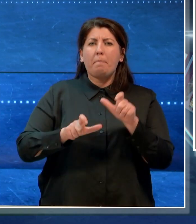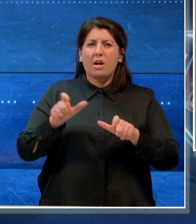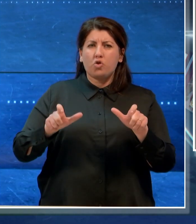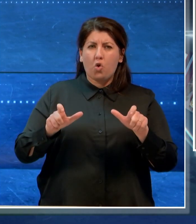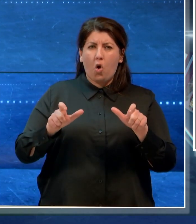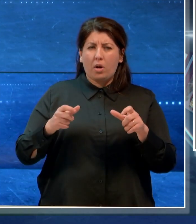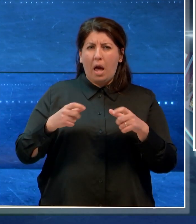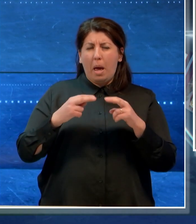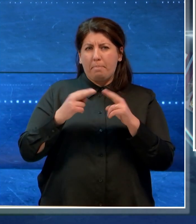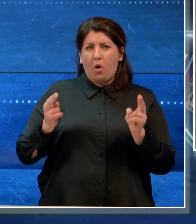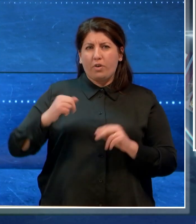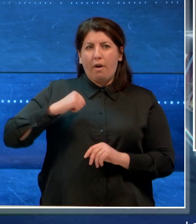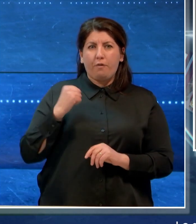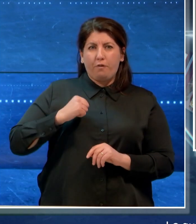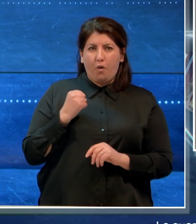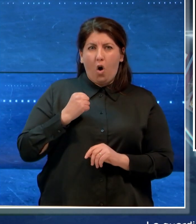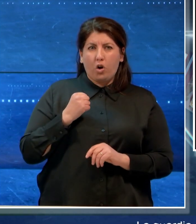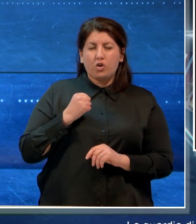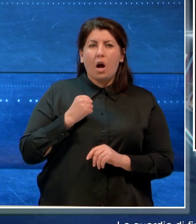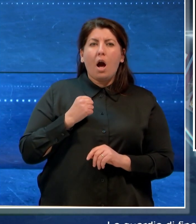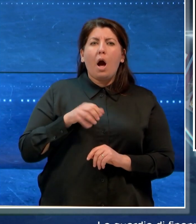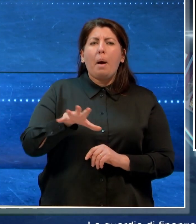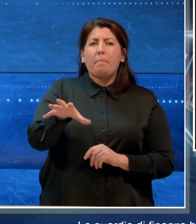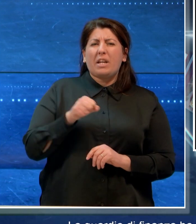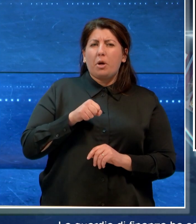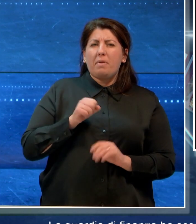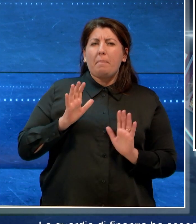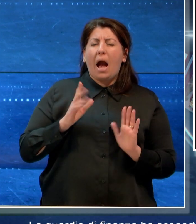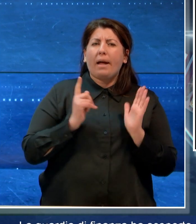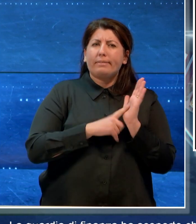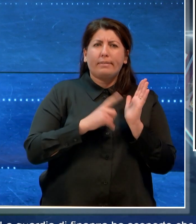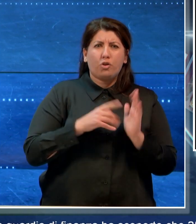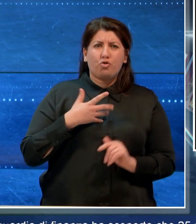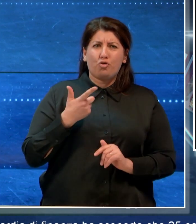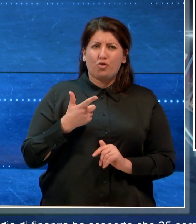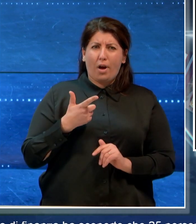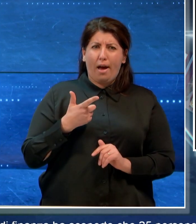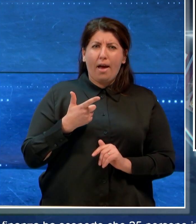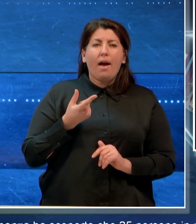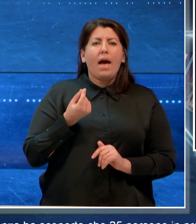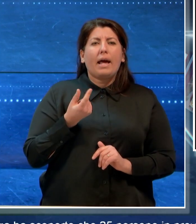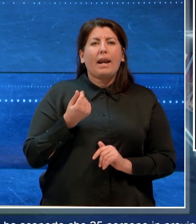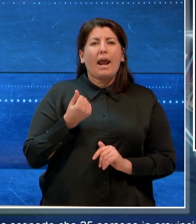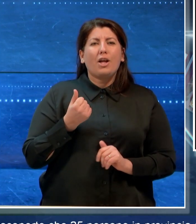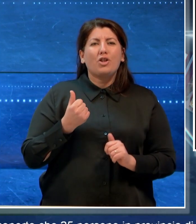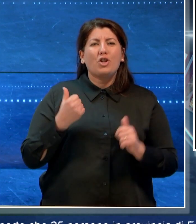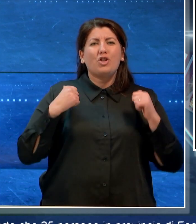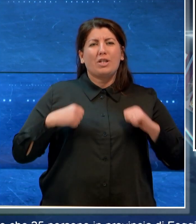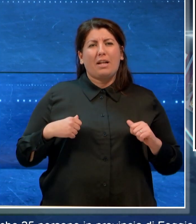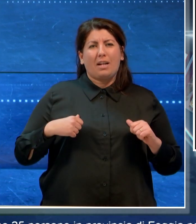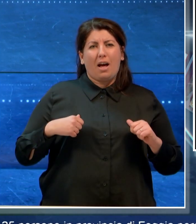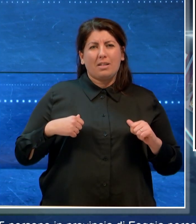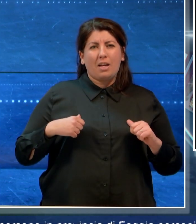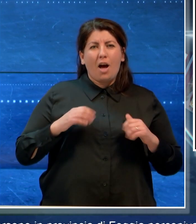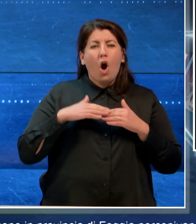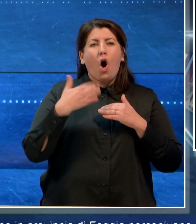Foggia percepivano senza averne diritto il reddito di cittadinanza per oltre 270